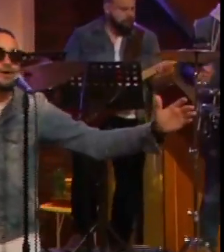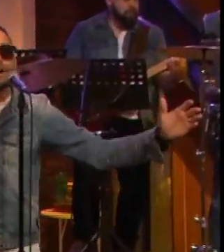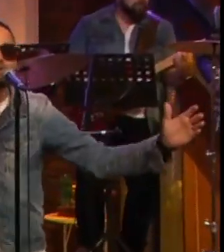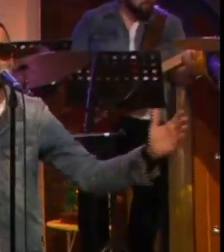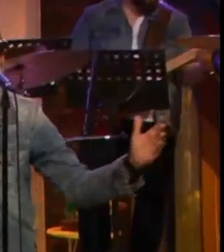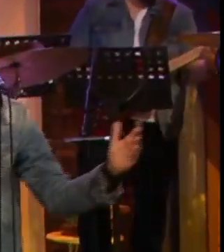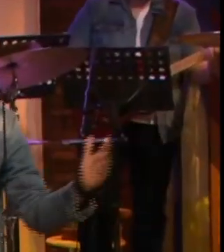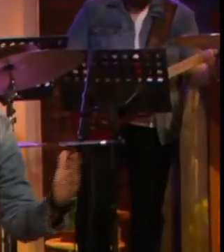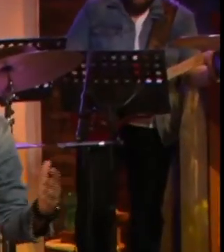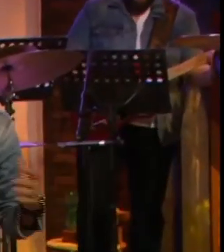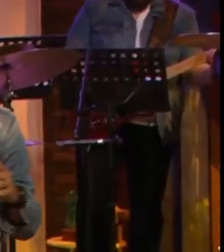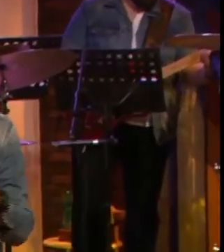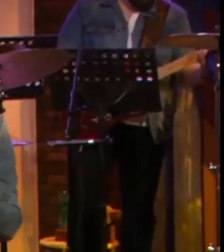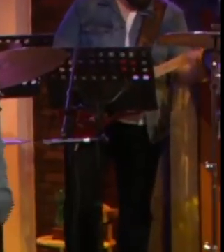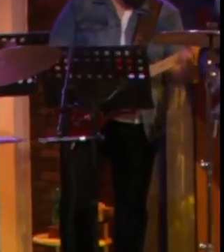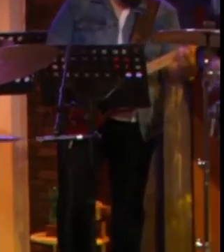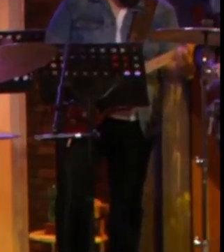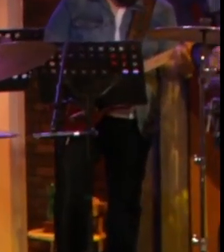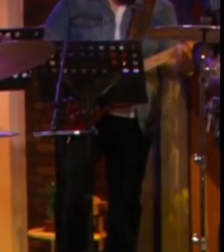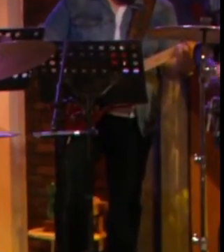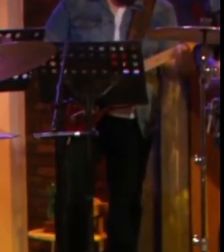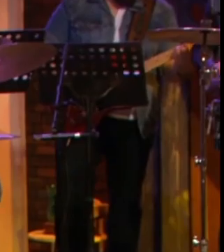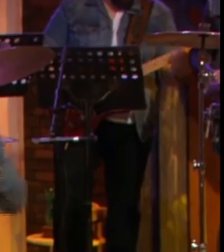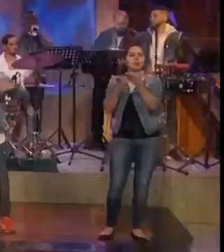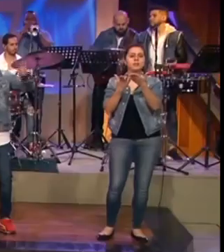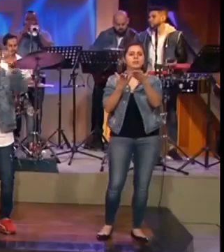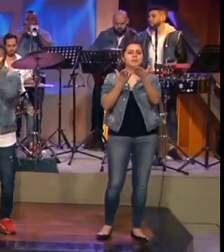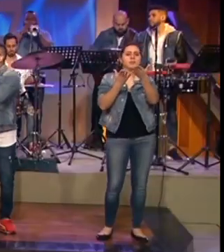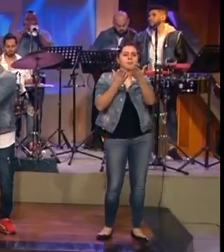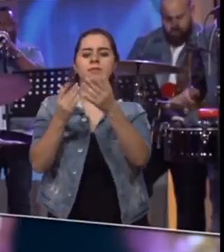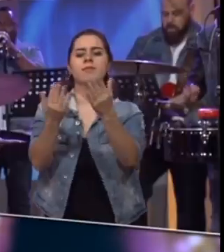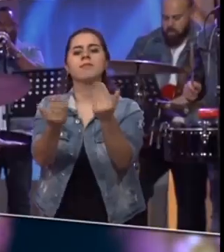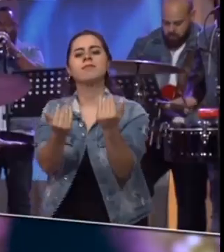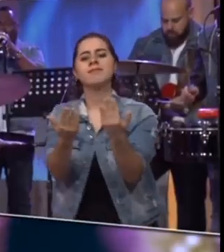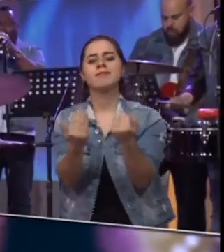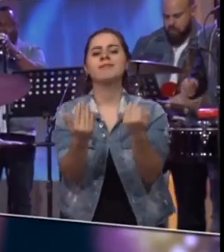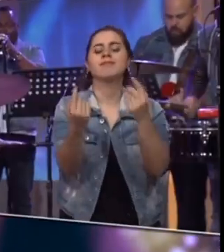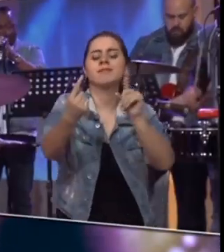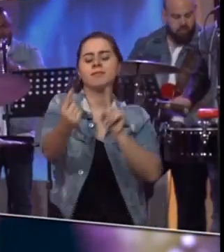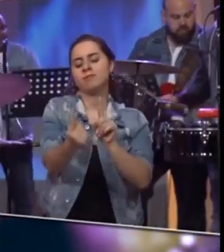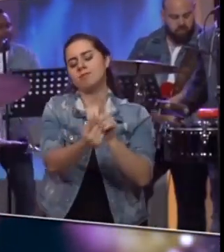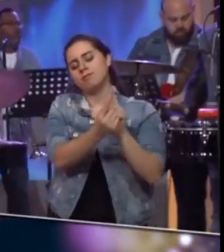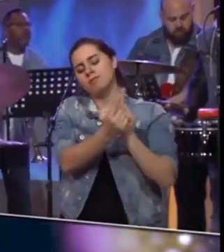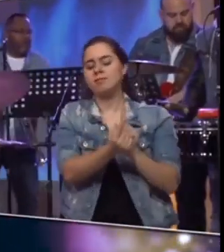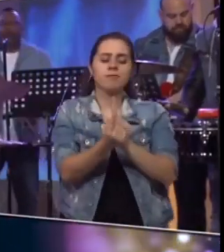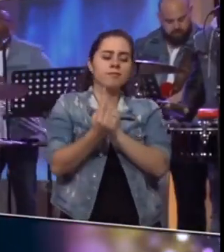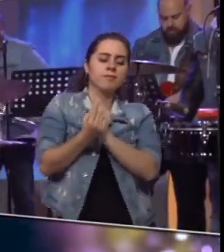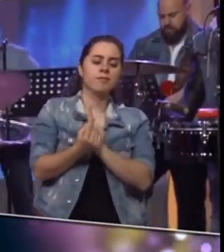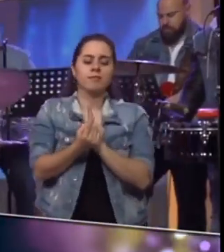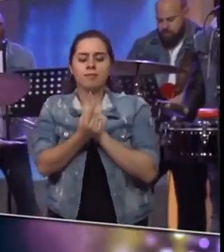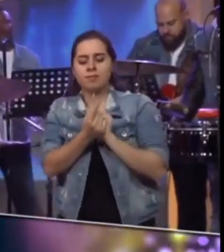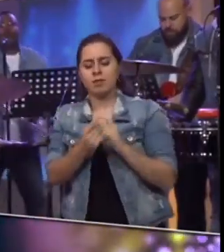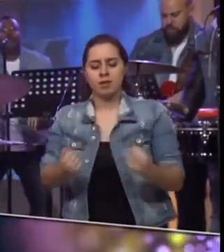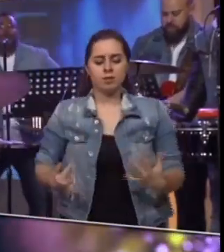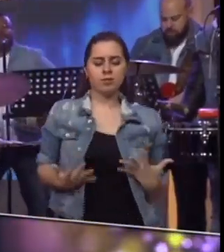que tú sepas que por ti la escribí Quiero bailarla contigo en el calor de la